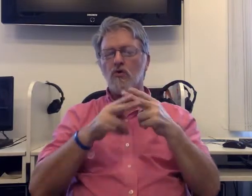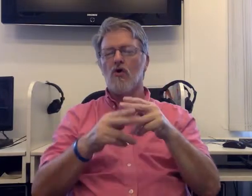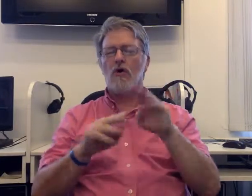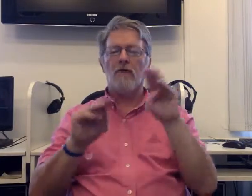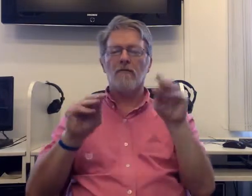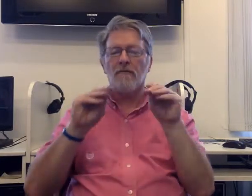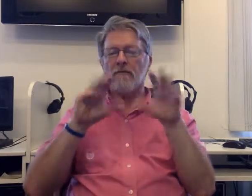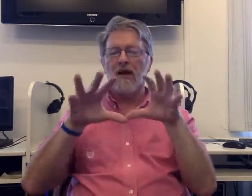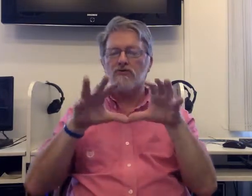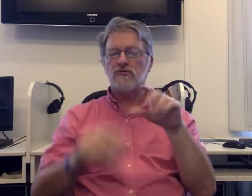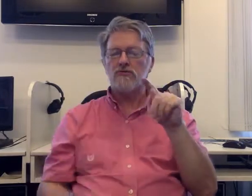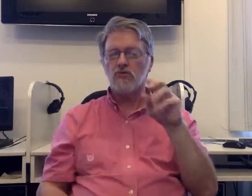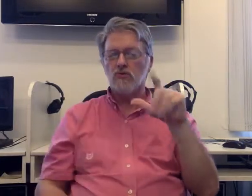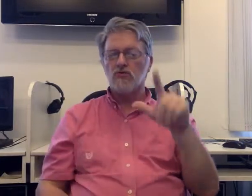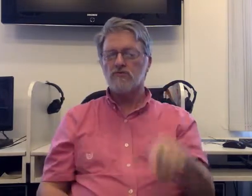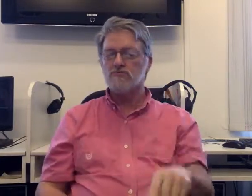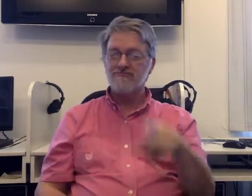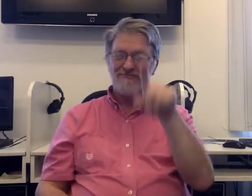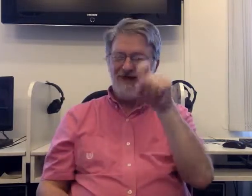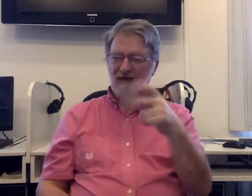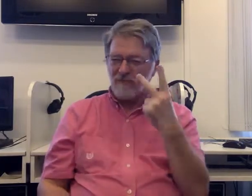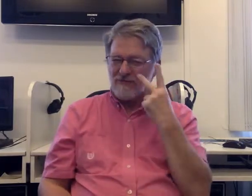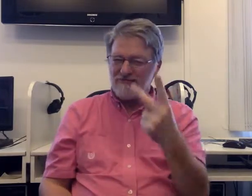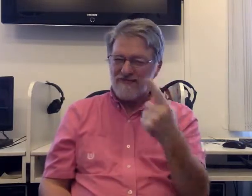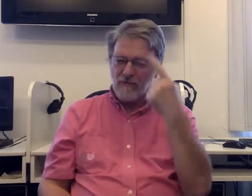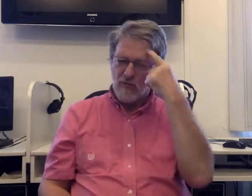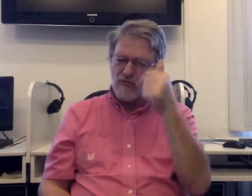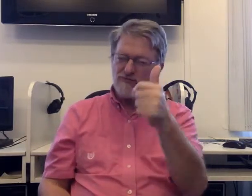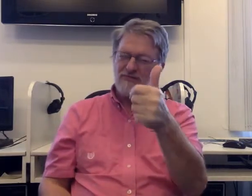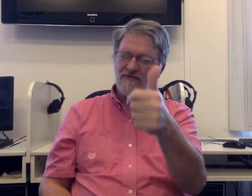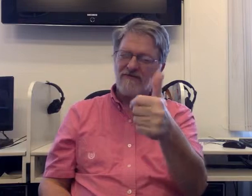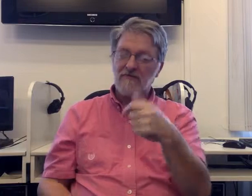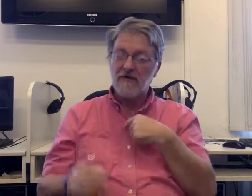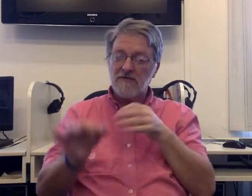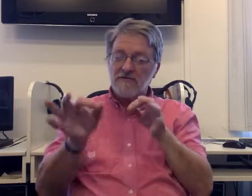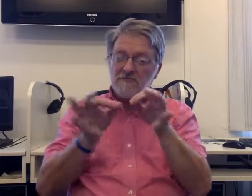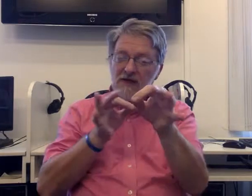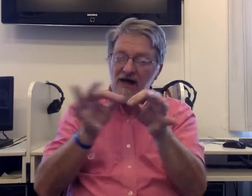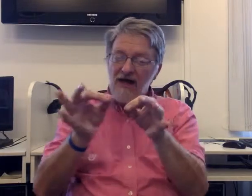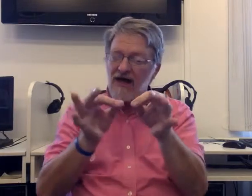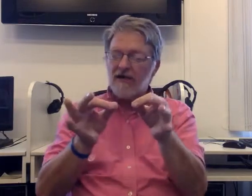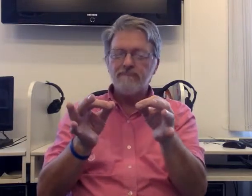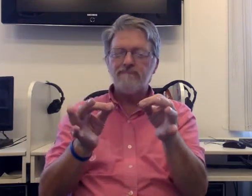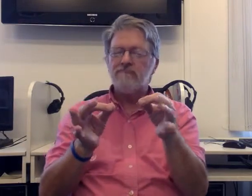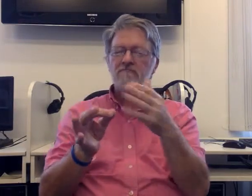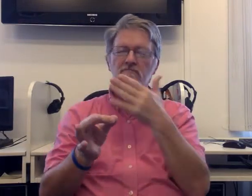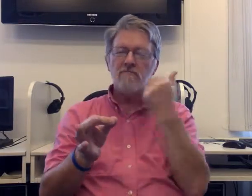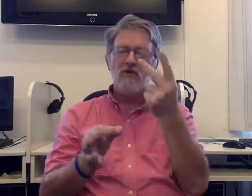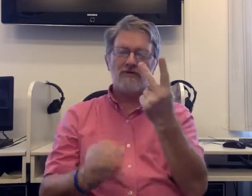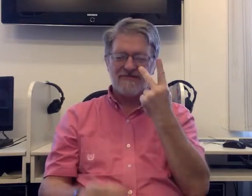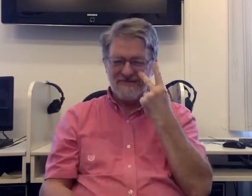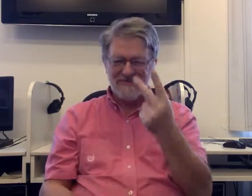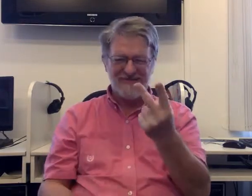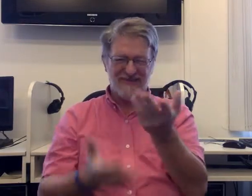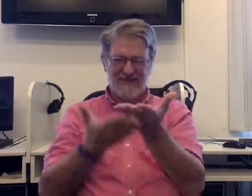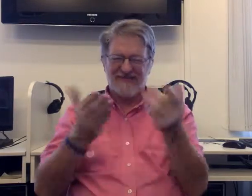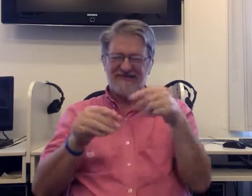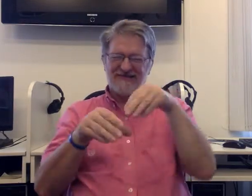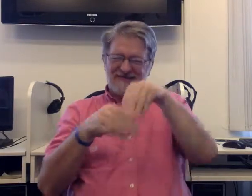tímhle systémem se zvládají lépe učit gramatiku angličtiny. A opravdu oni vypadají, jako když se osvojili